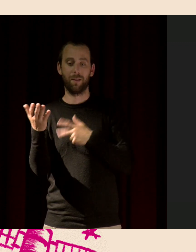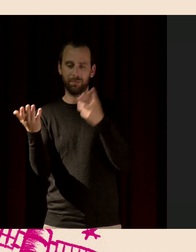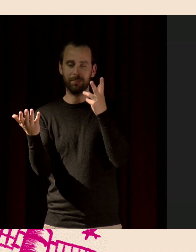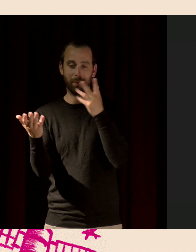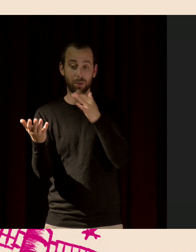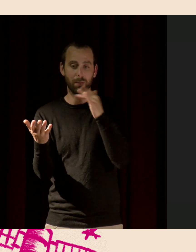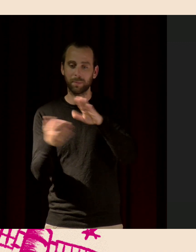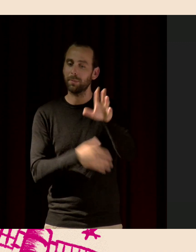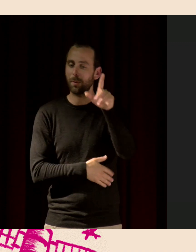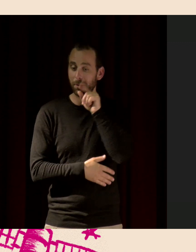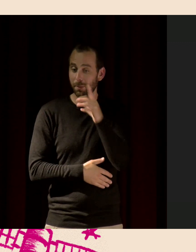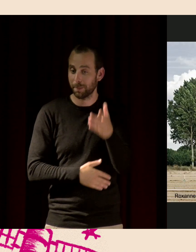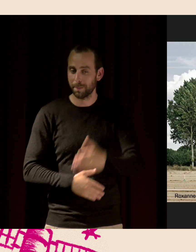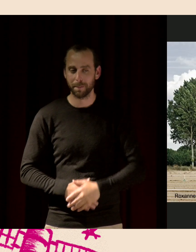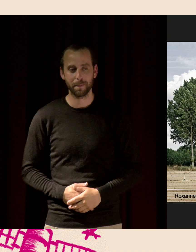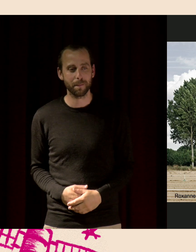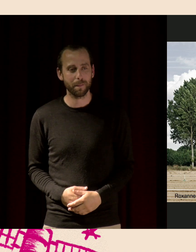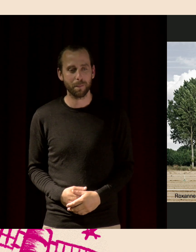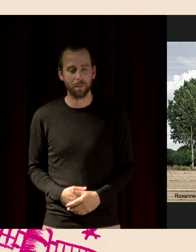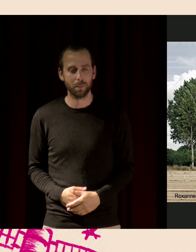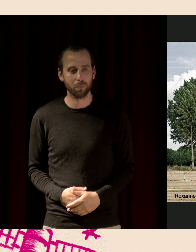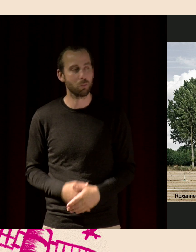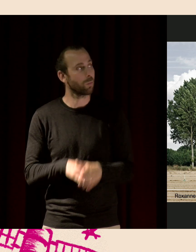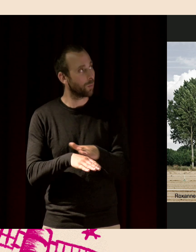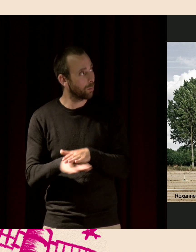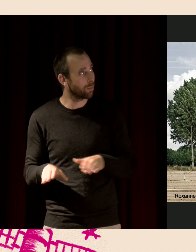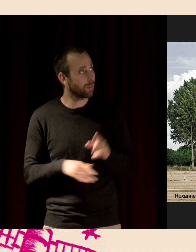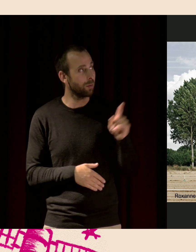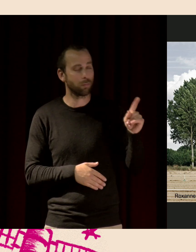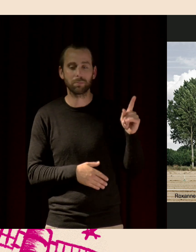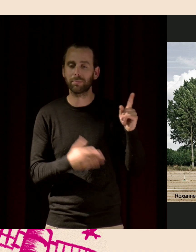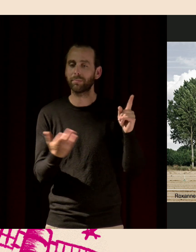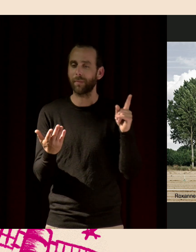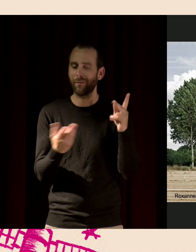Alors, on peut aussi écouter le vivant pour protéger.